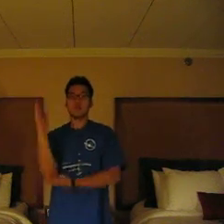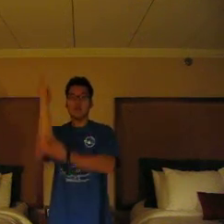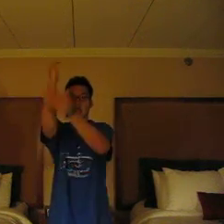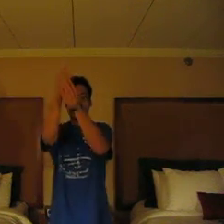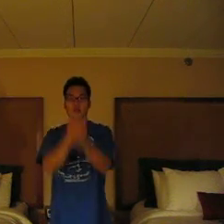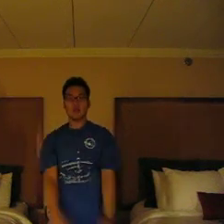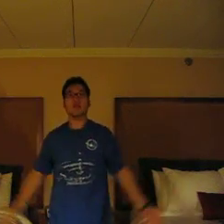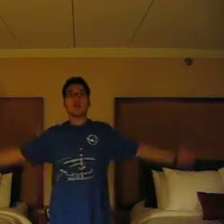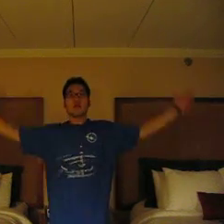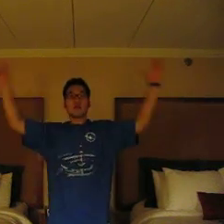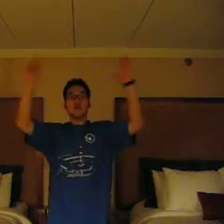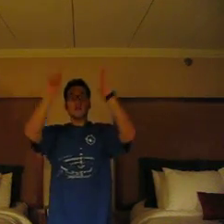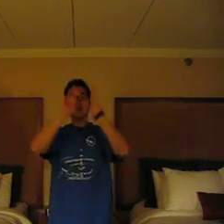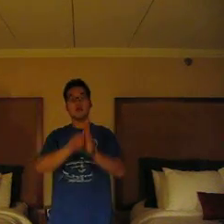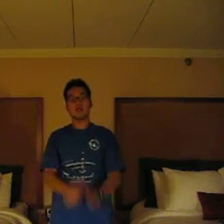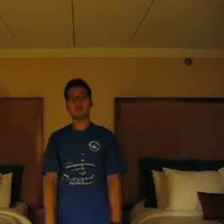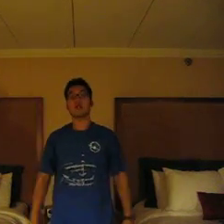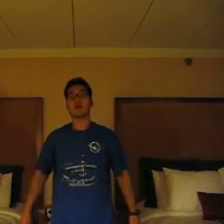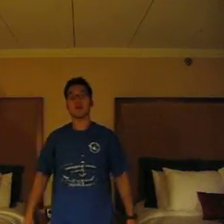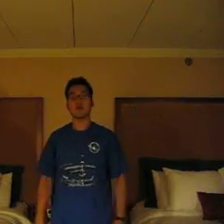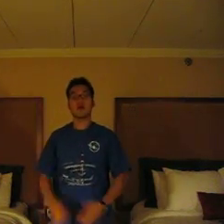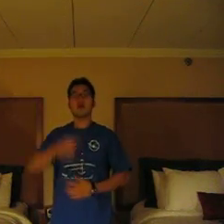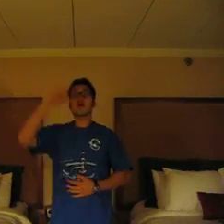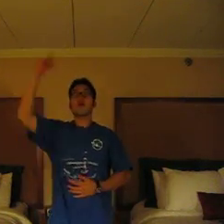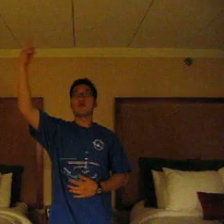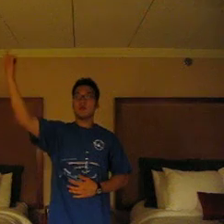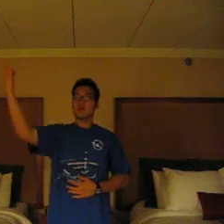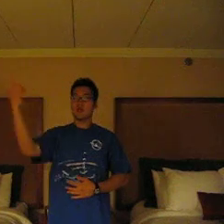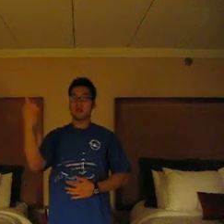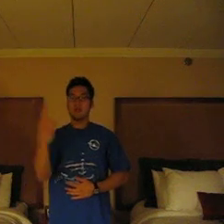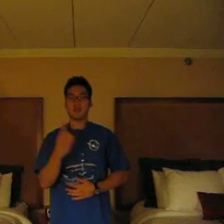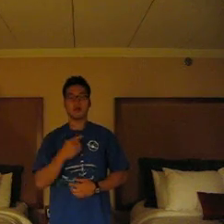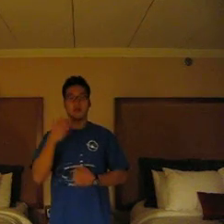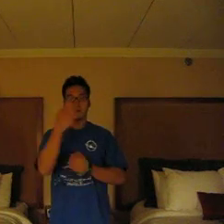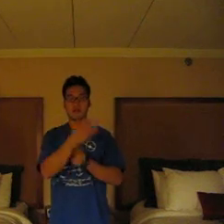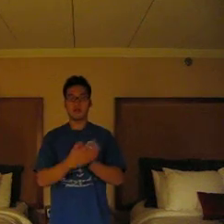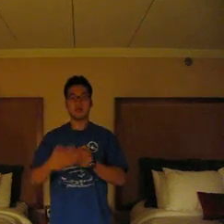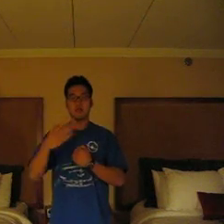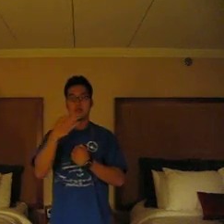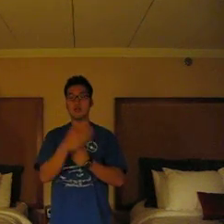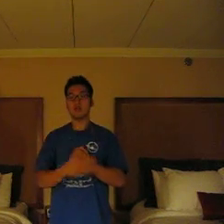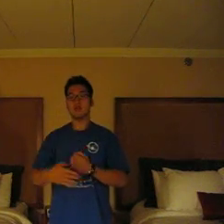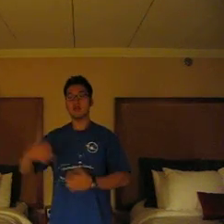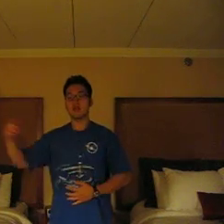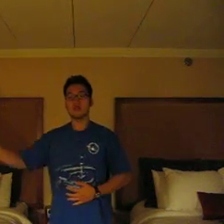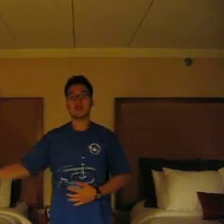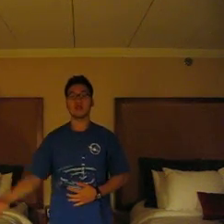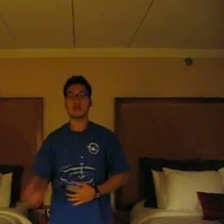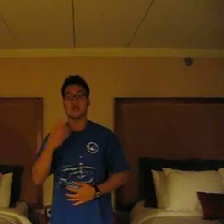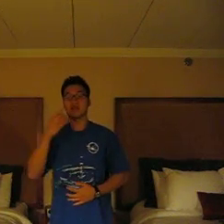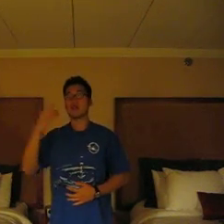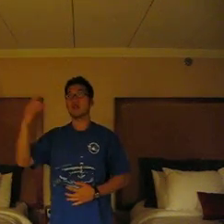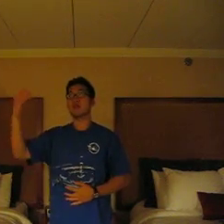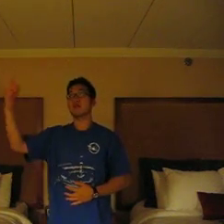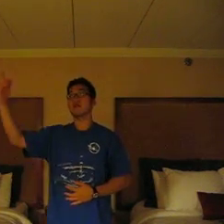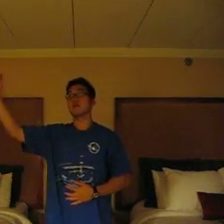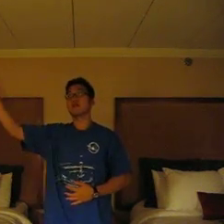주영광위해 이제 빨리 올게요 오소서는 내게 성령님